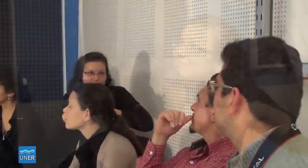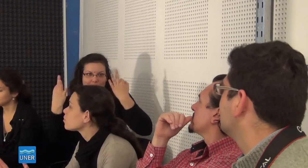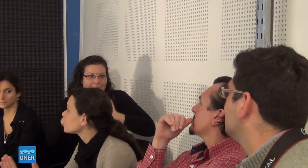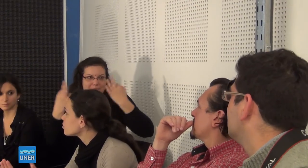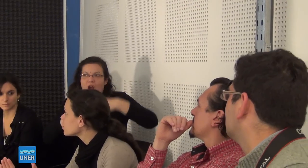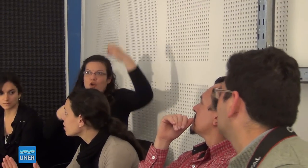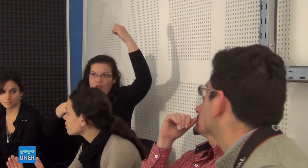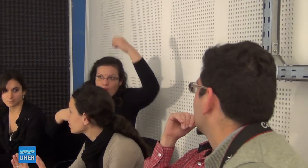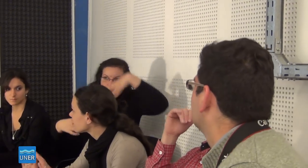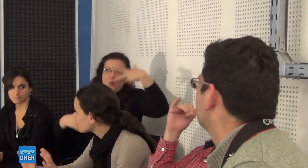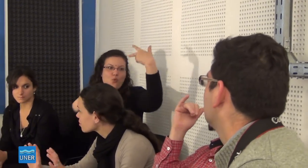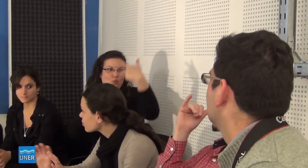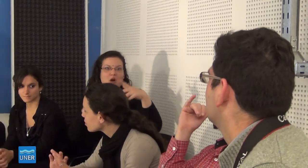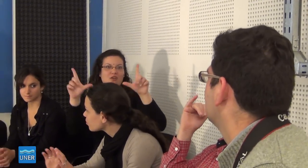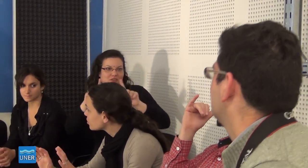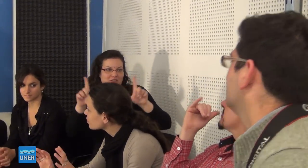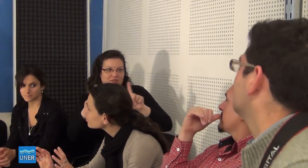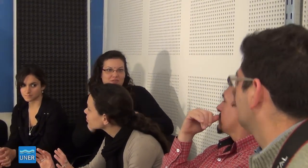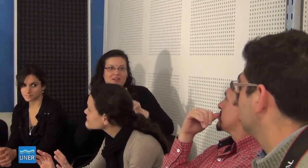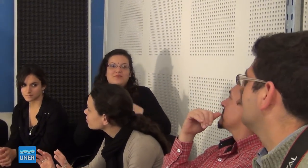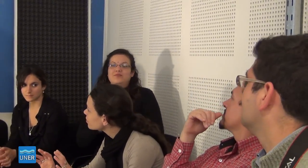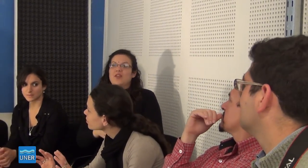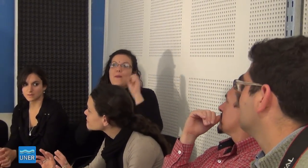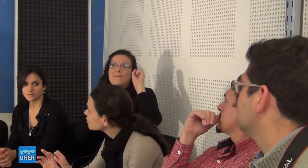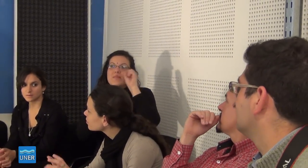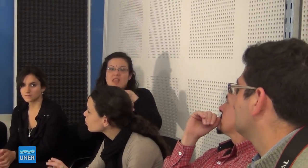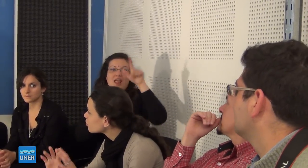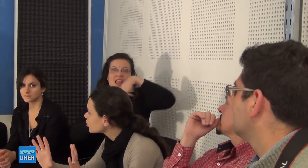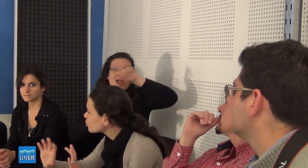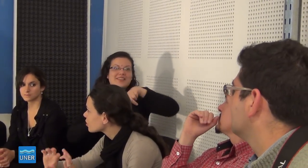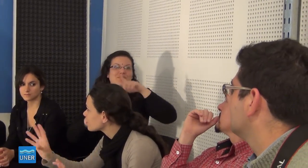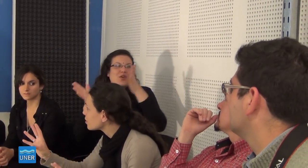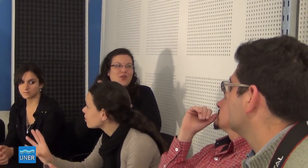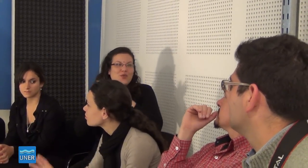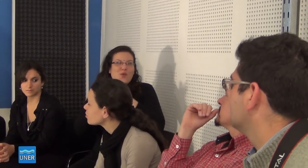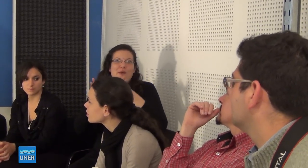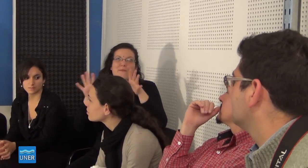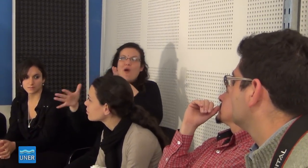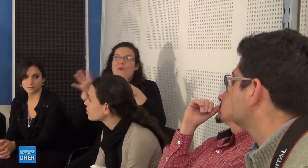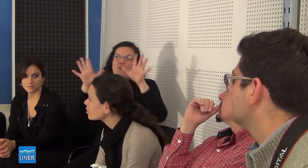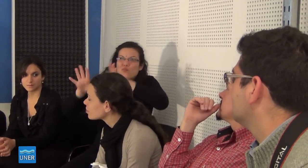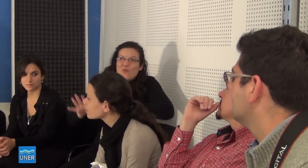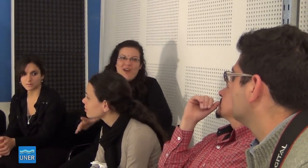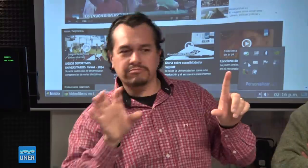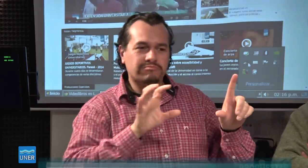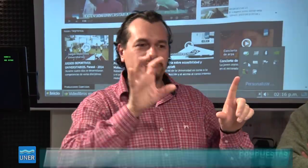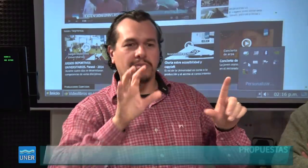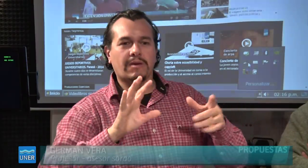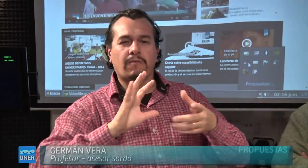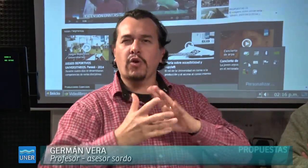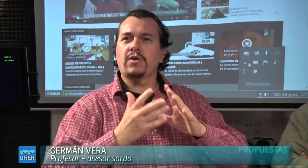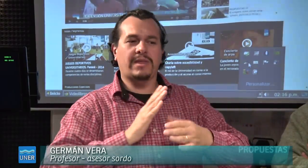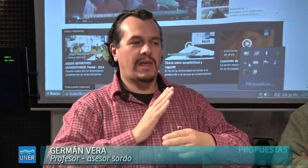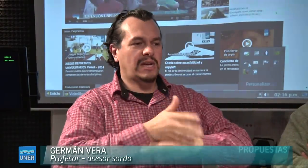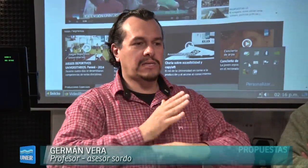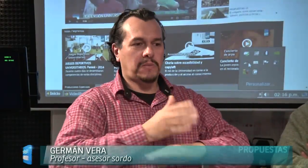algo, en las muchas páginas que existen de la UNER puedan, bueno, puedan ver y puedan enterarse. Estuvimos